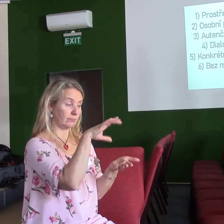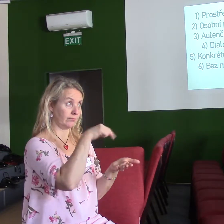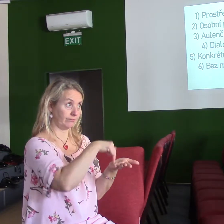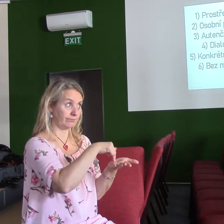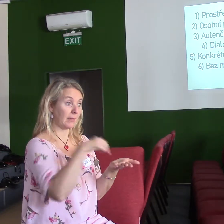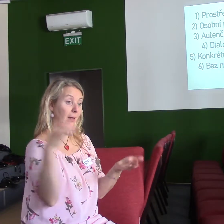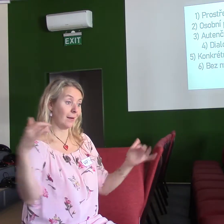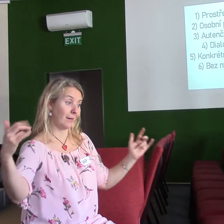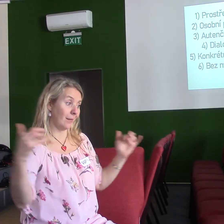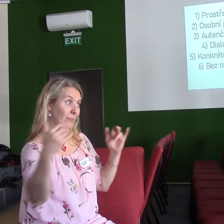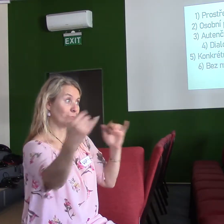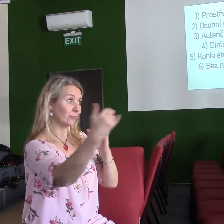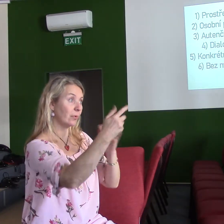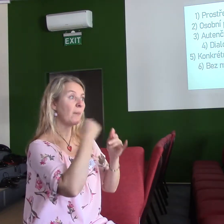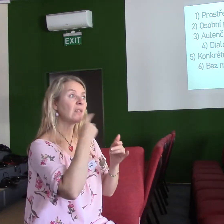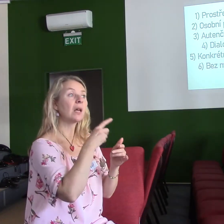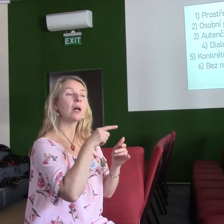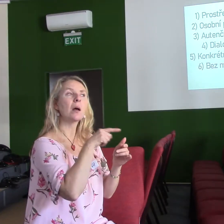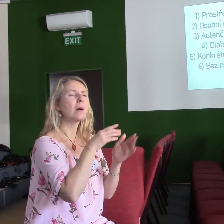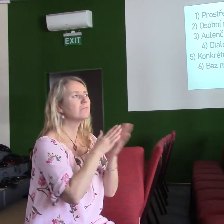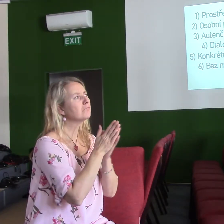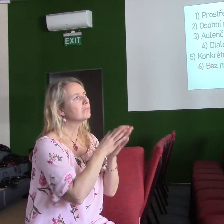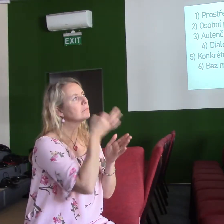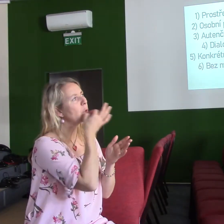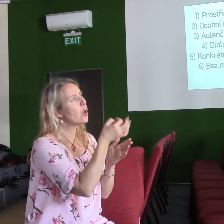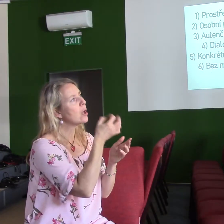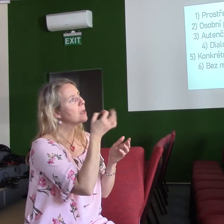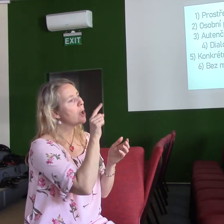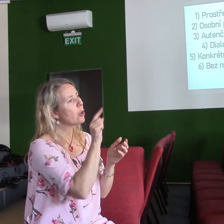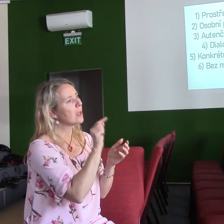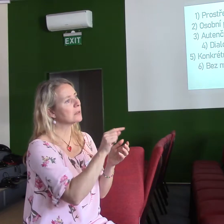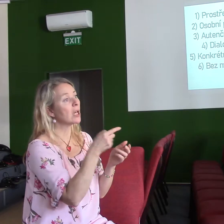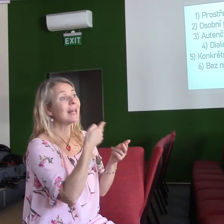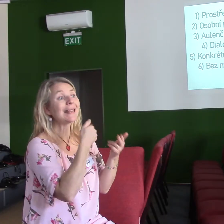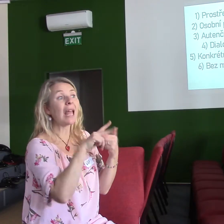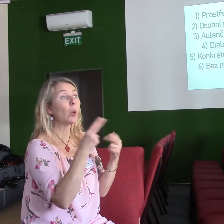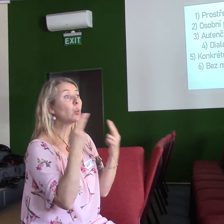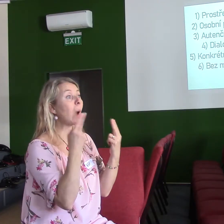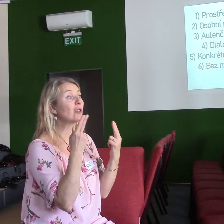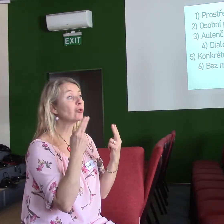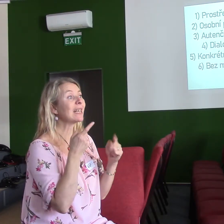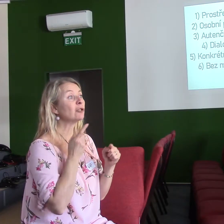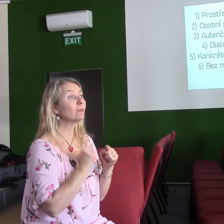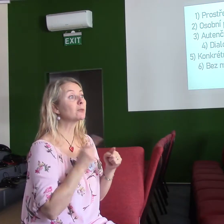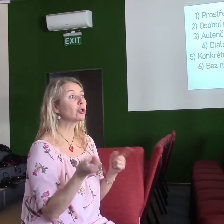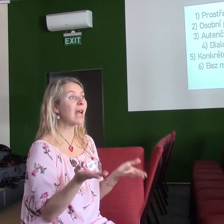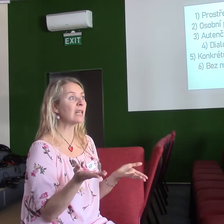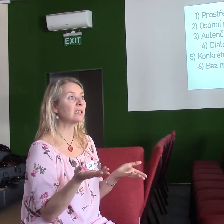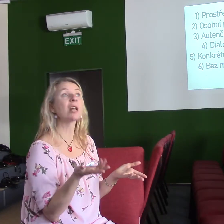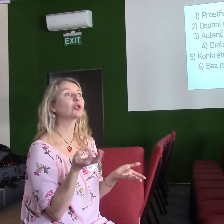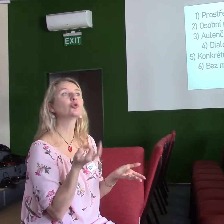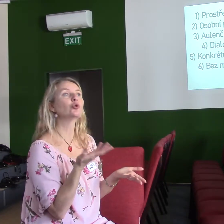a zákonících měli desítky, stovky svých přikázání, které ještě si doplnili k Bibli, aby náhodou něco nepokazili,